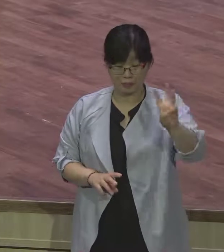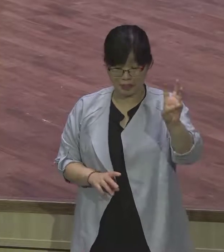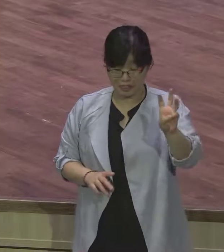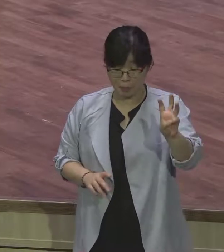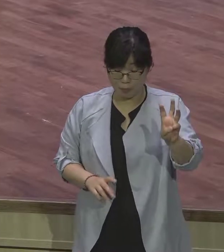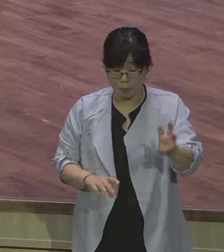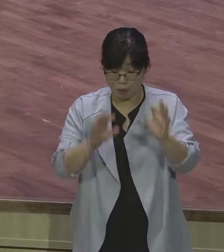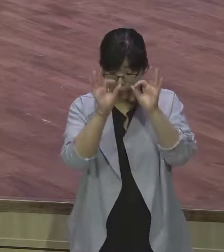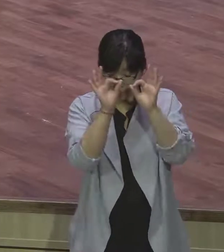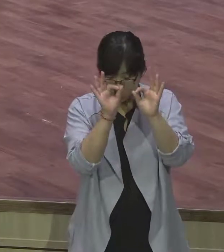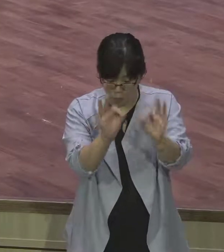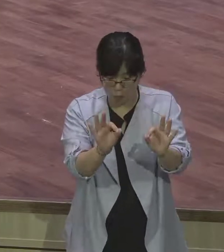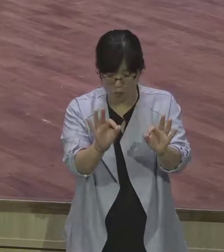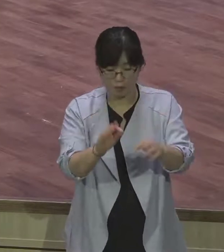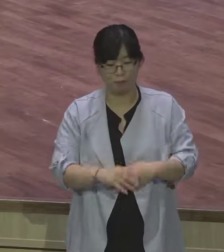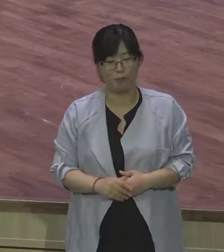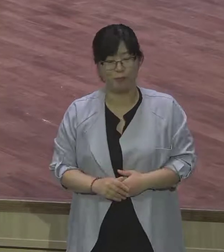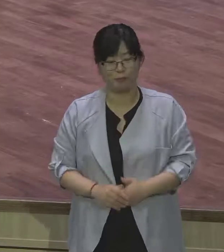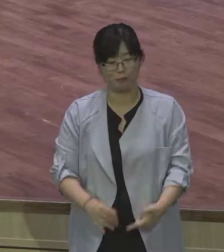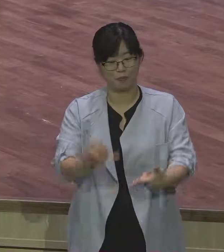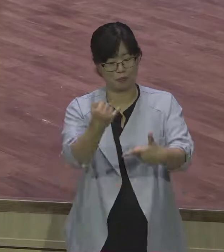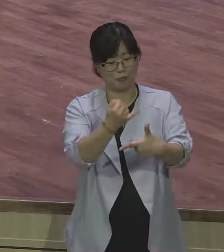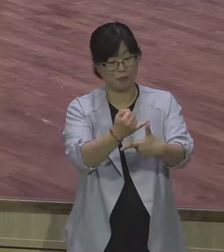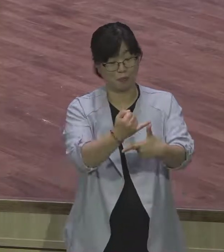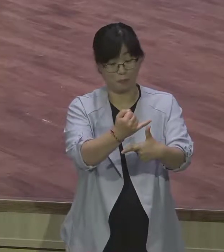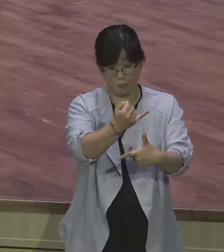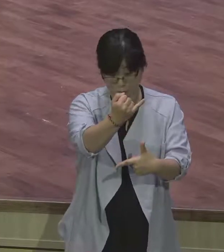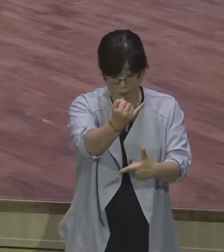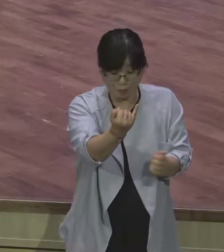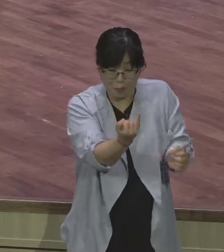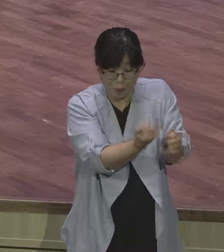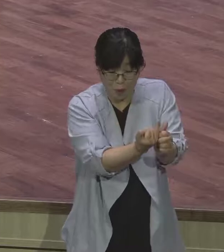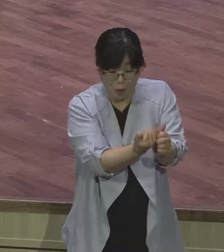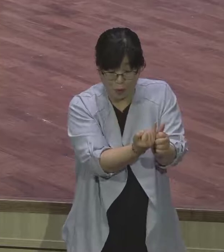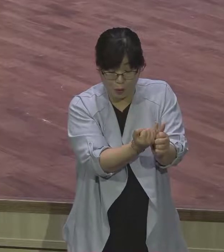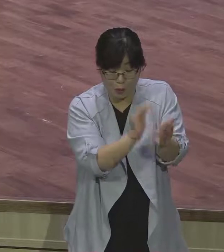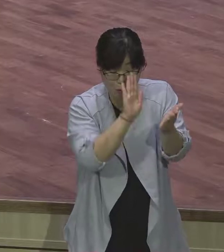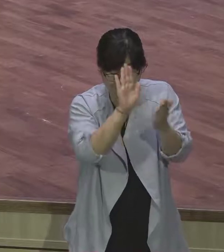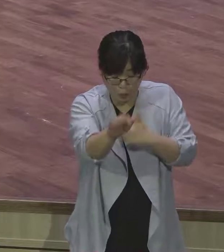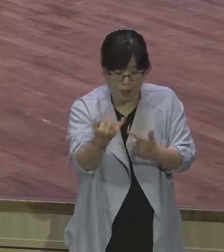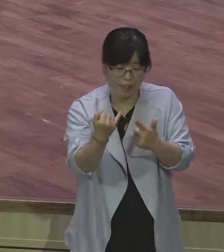레아보다 라엘을 더 사랑하여 다시 7년 동안 라반을 섬겼더라.